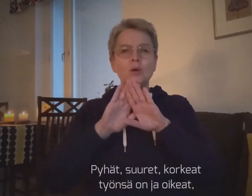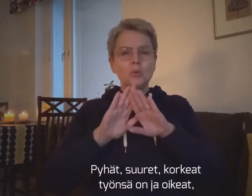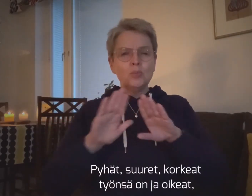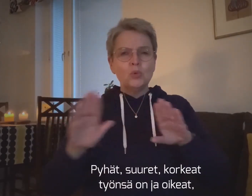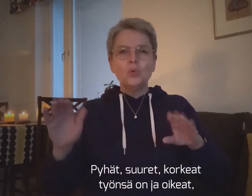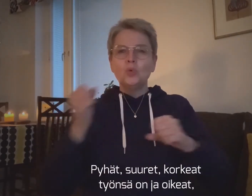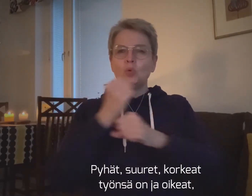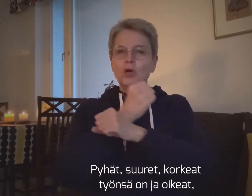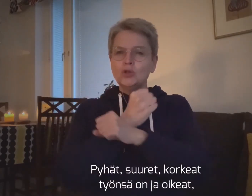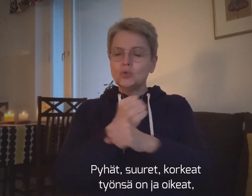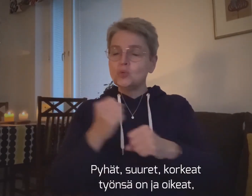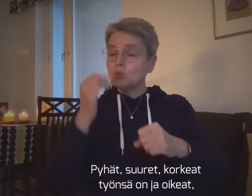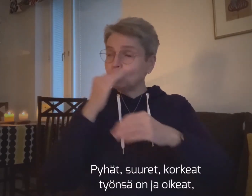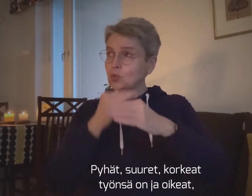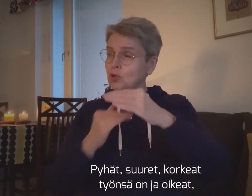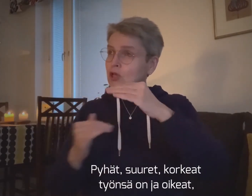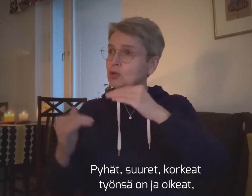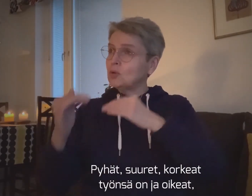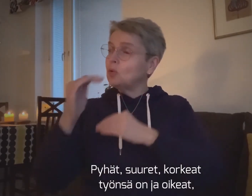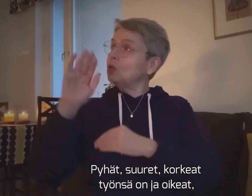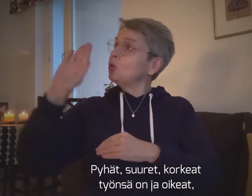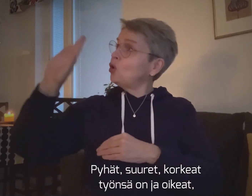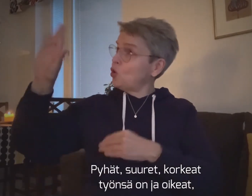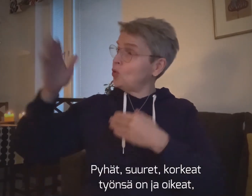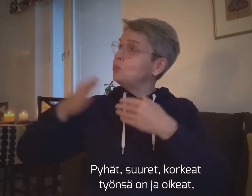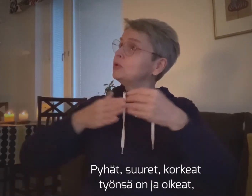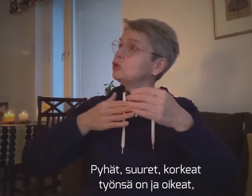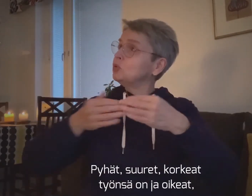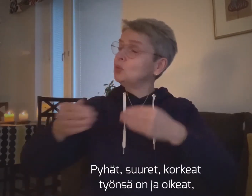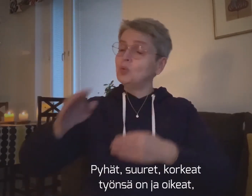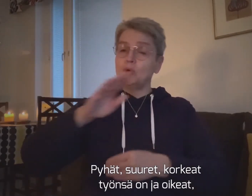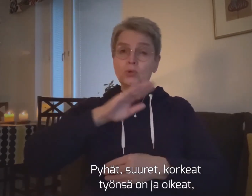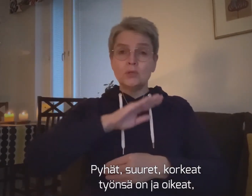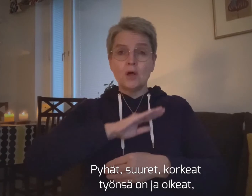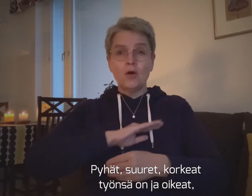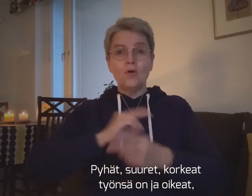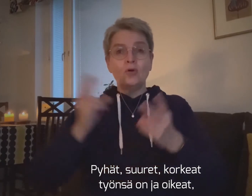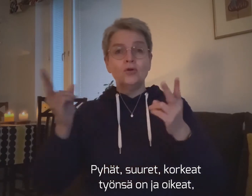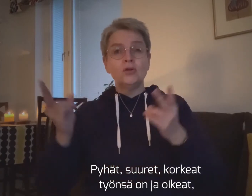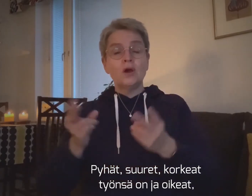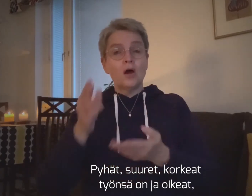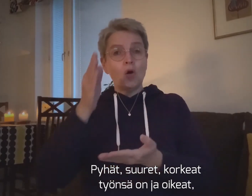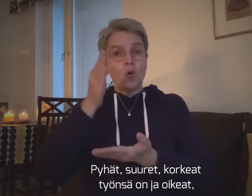Pyhät suuret korkeat, työnsä on ja oikeat.